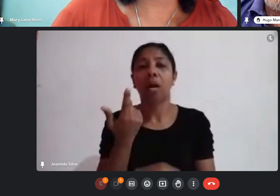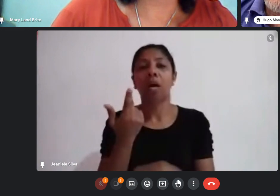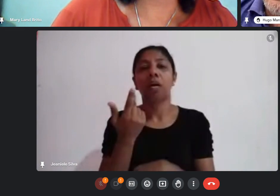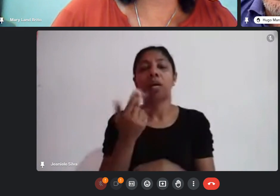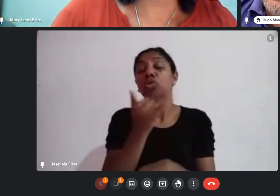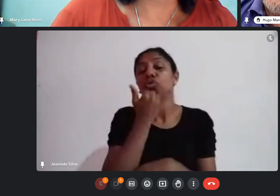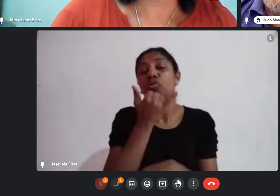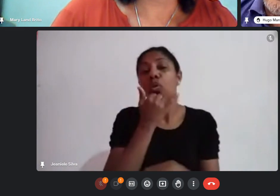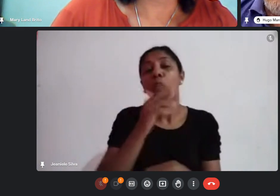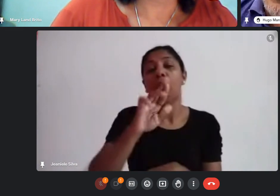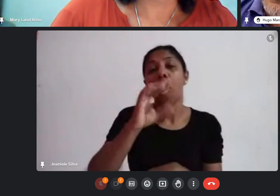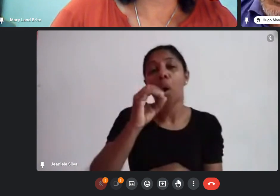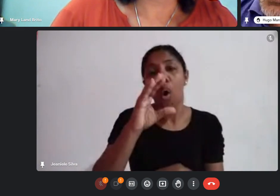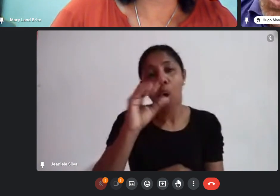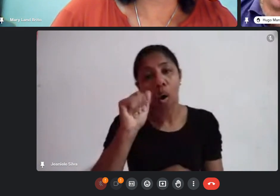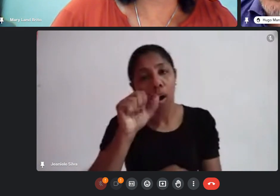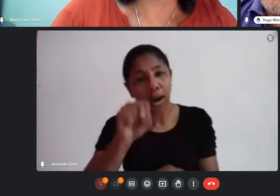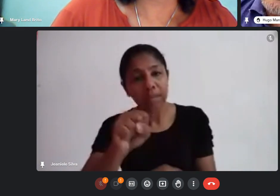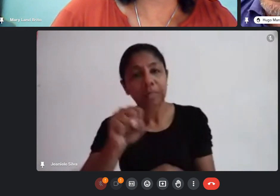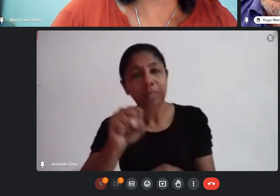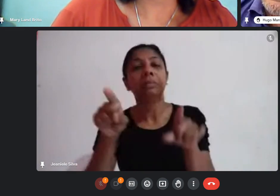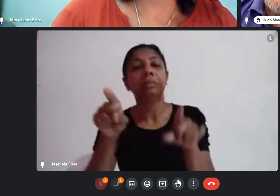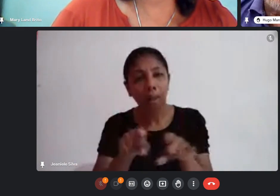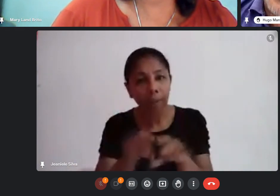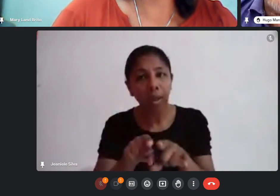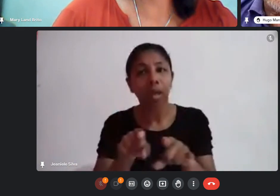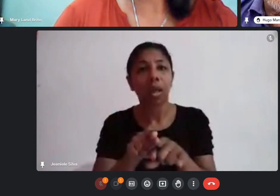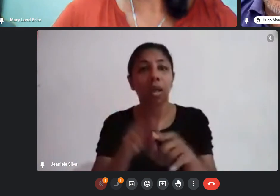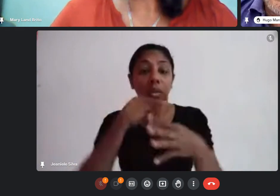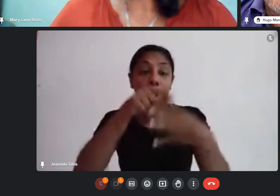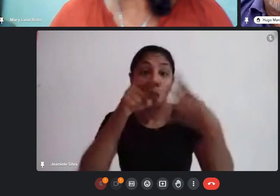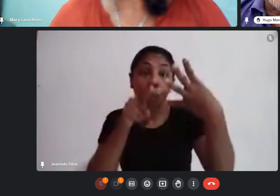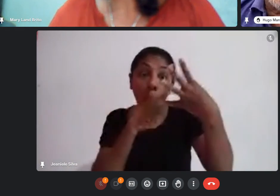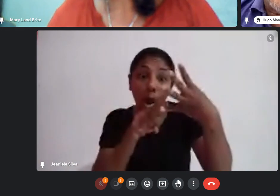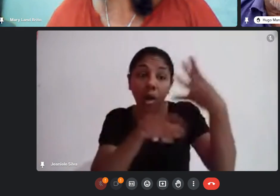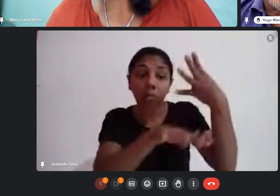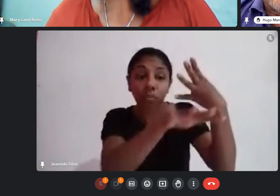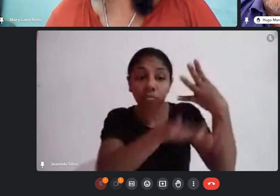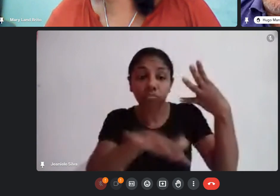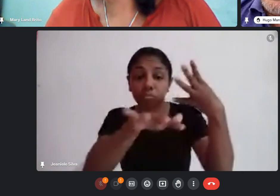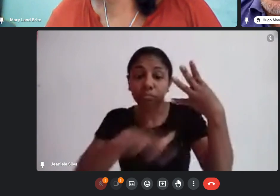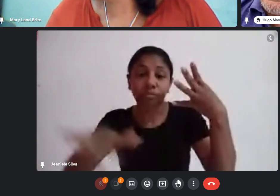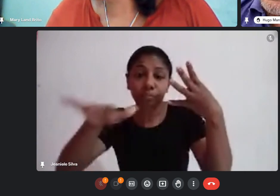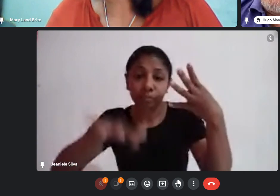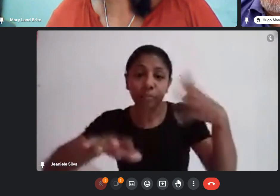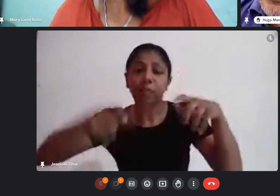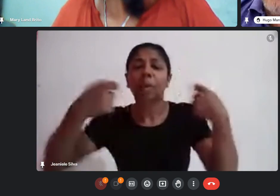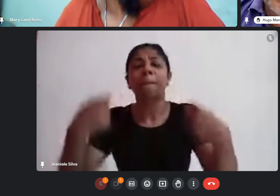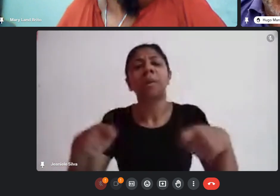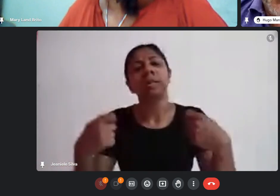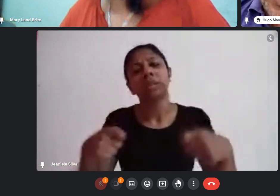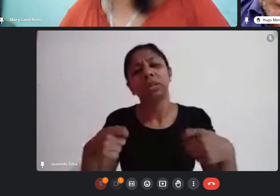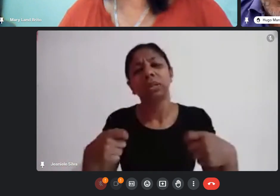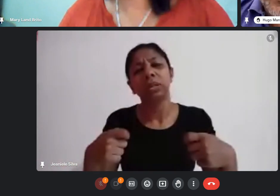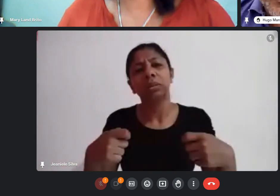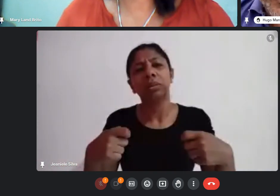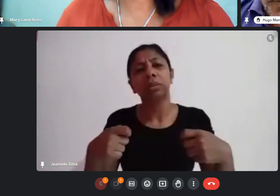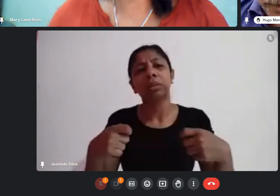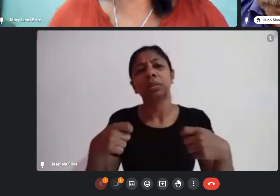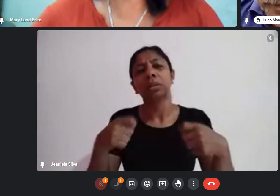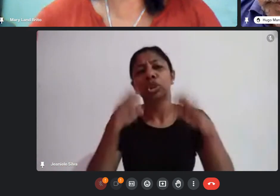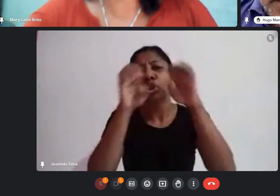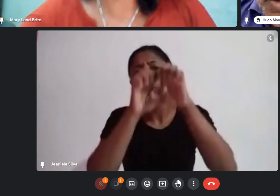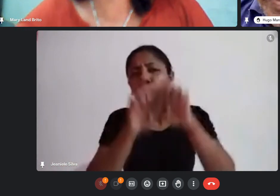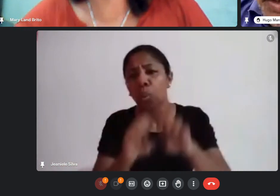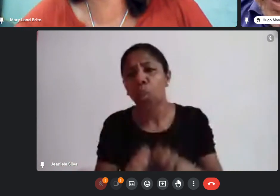rocas também então seriam pelo menos quatro espaços que precisariam ter um mínimo de estruturação